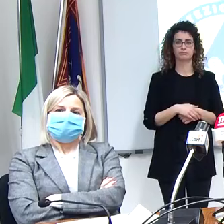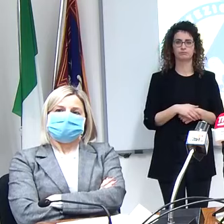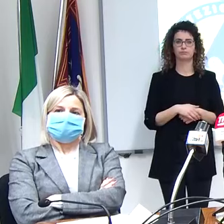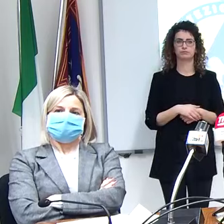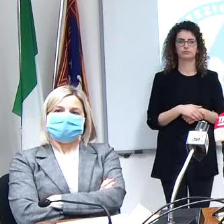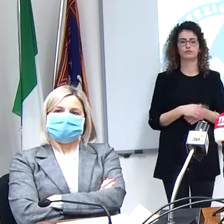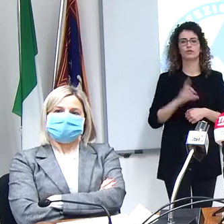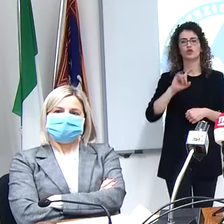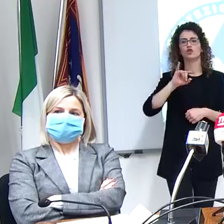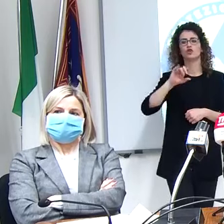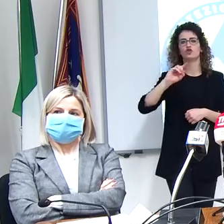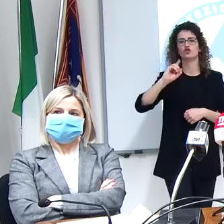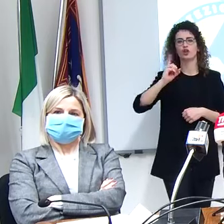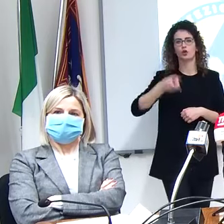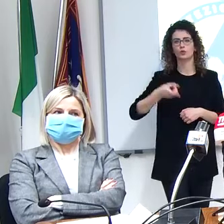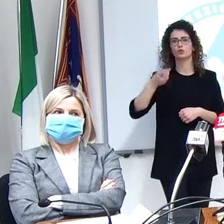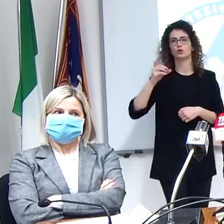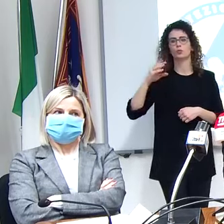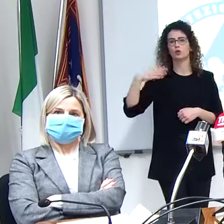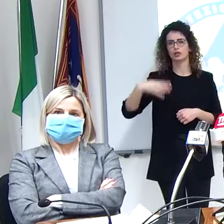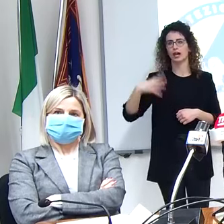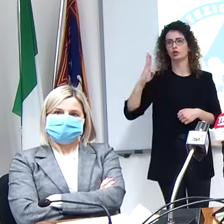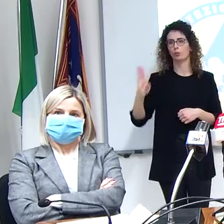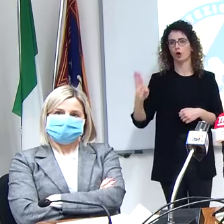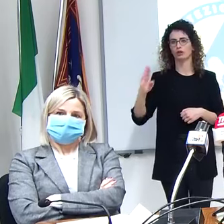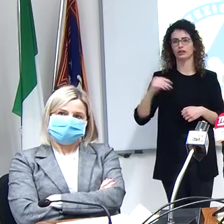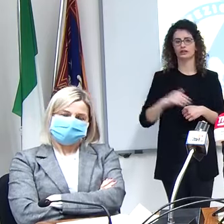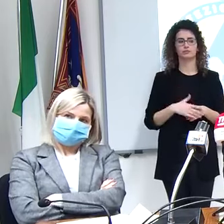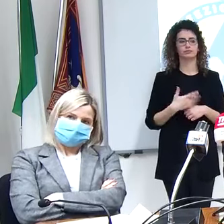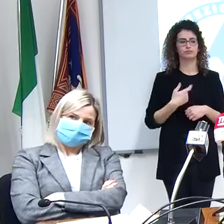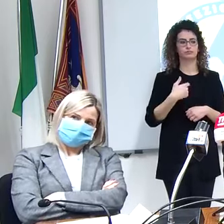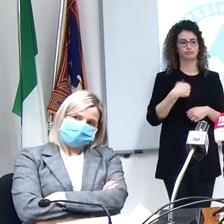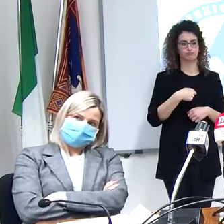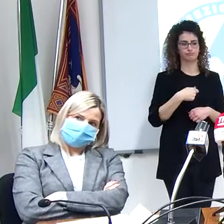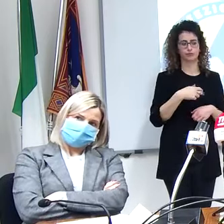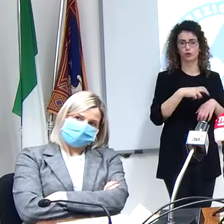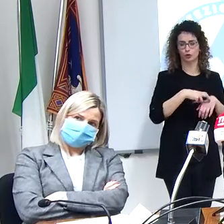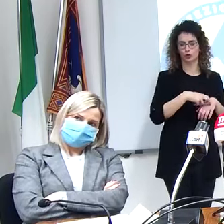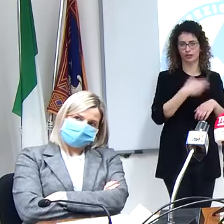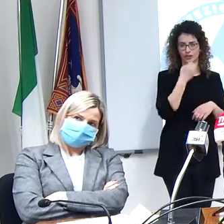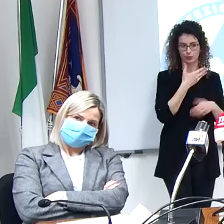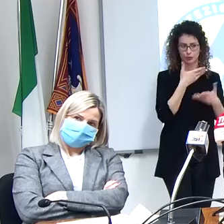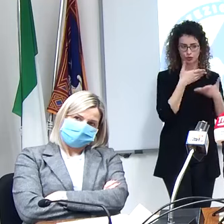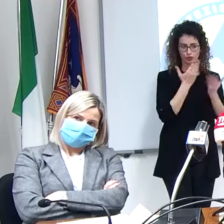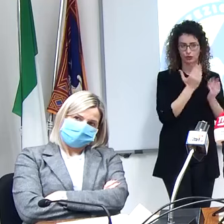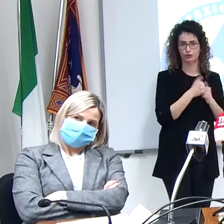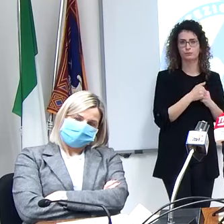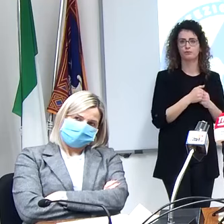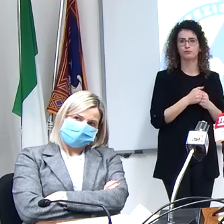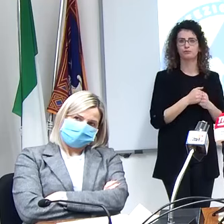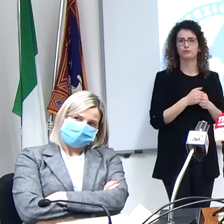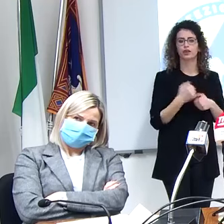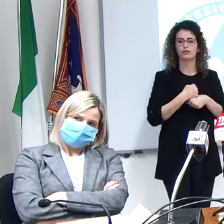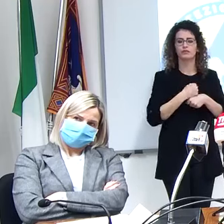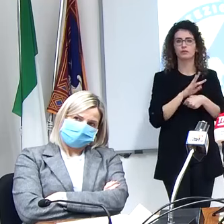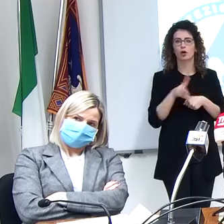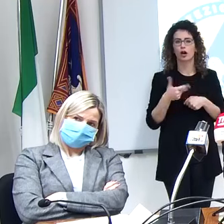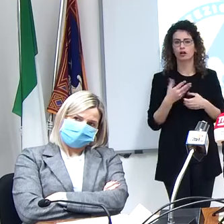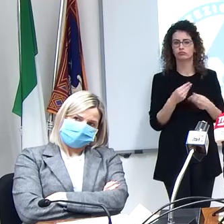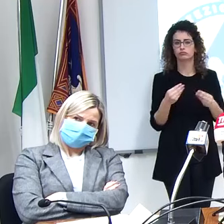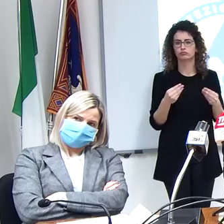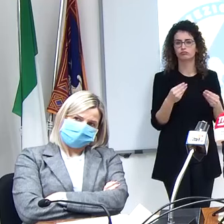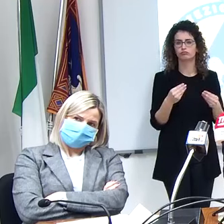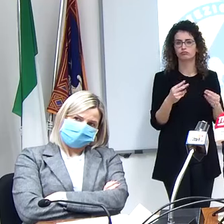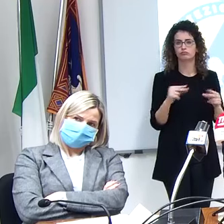Giacomuzzo Moscati Bone dottoressa Scocro buongiorno l'altro farmaco di cui si sente parlare adesso